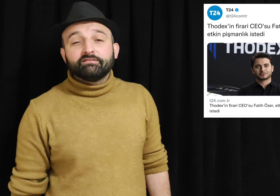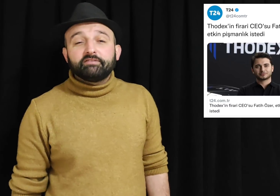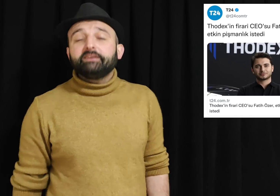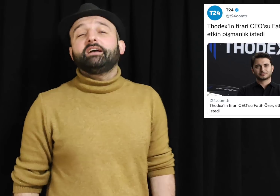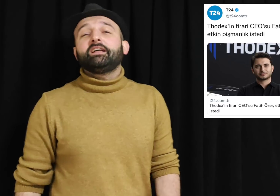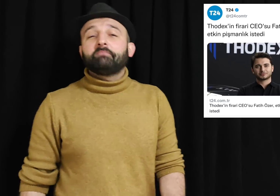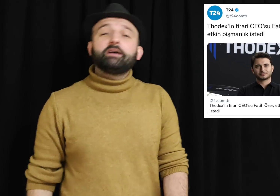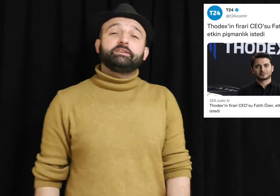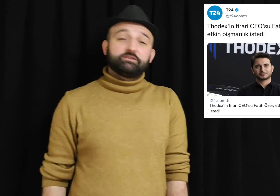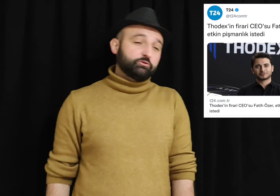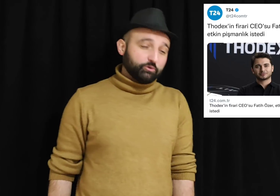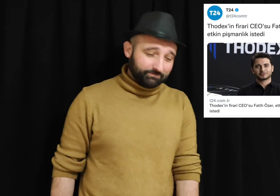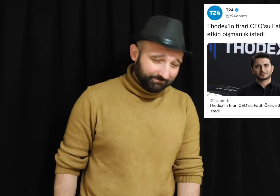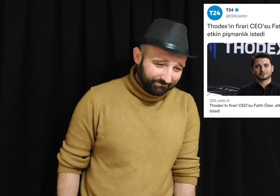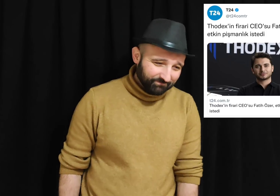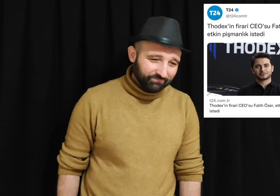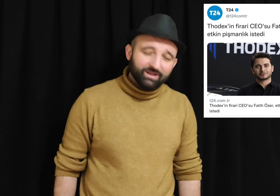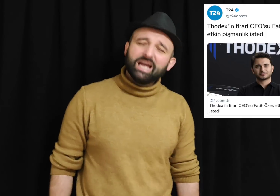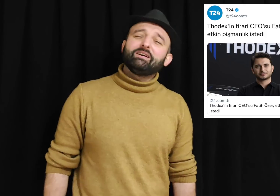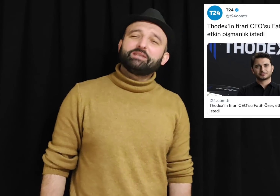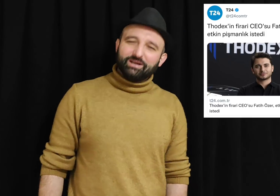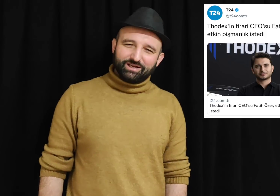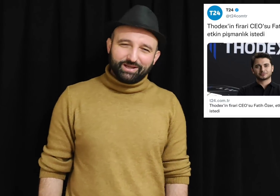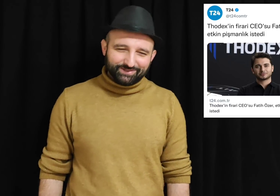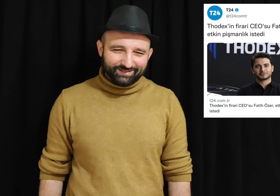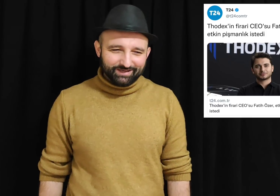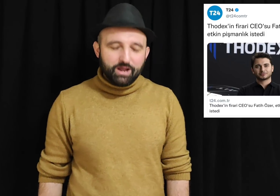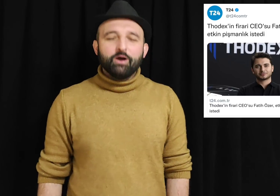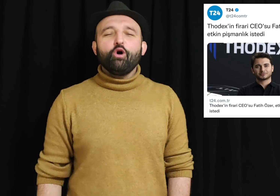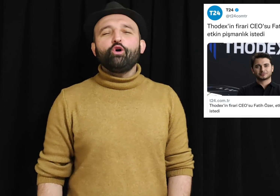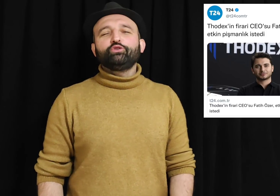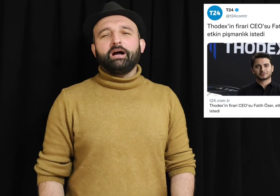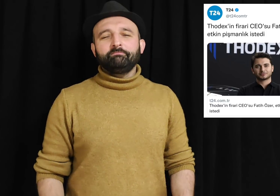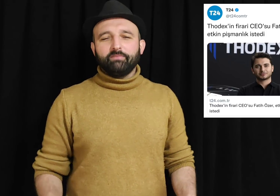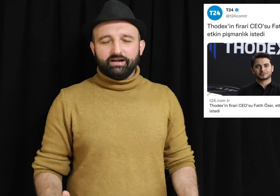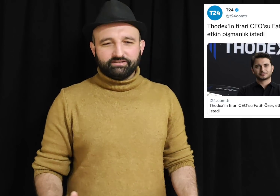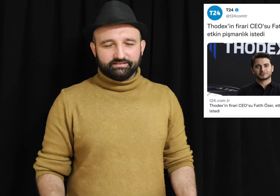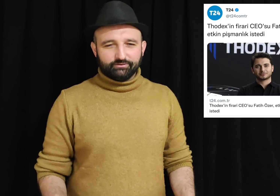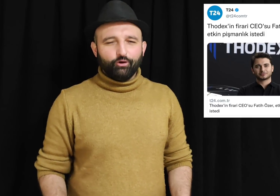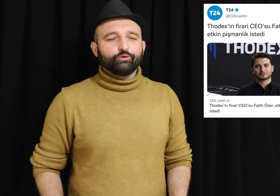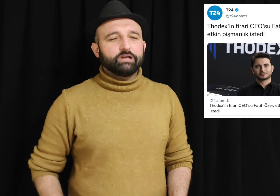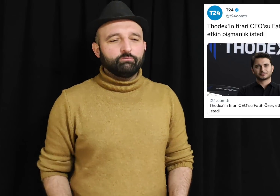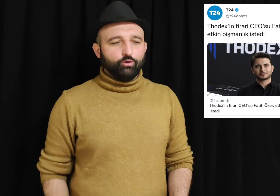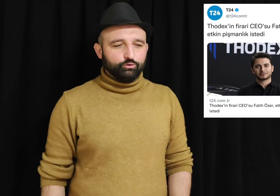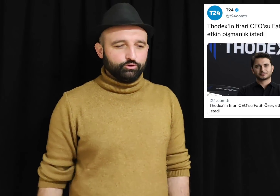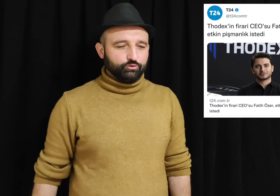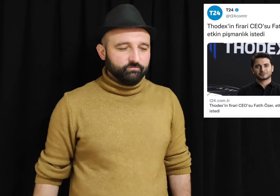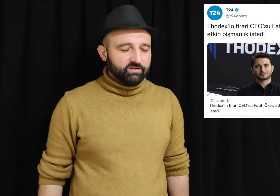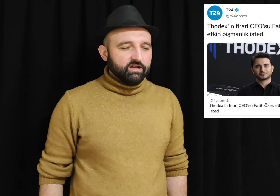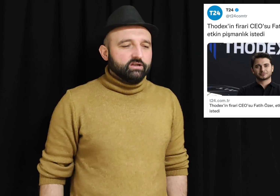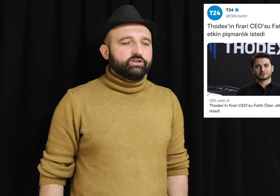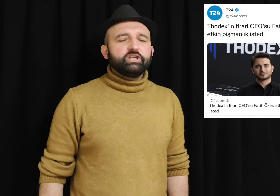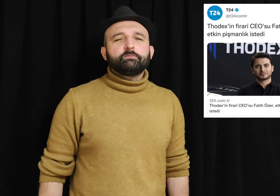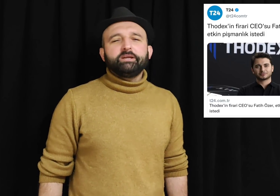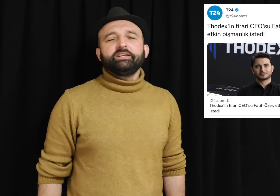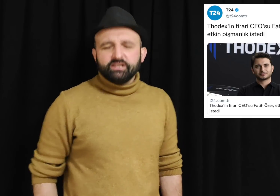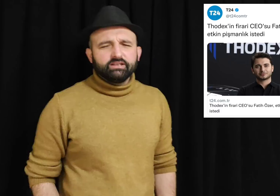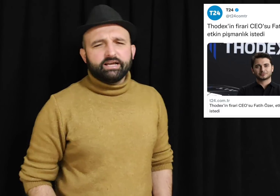faydalanmak istiyorum. Evet arkadaşlar, ortam hazır, ortam oluştu. 40 bin yılla